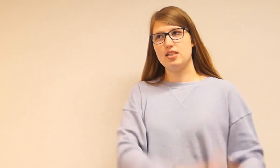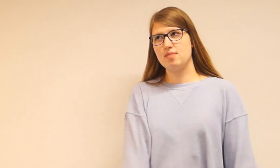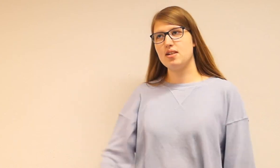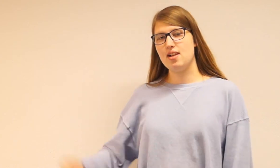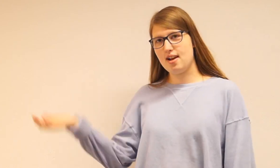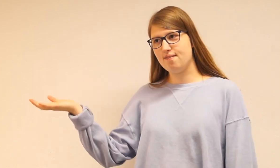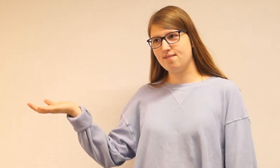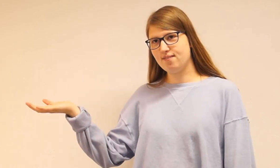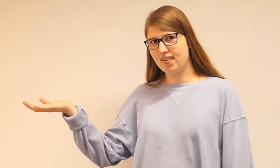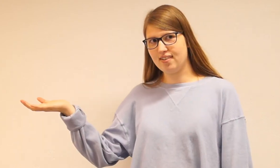særlige